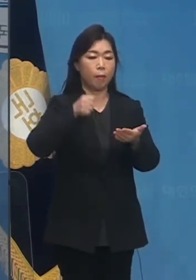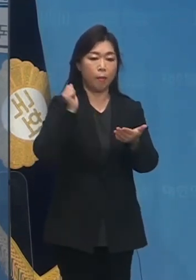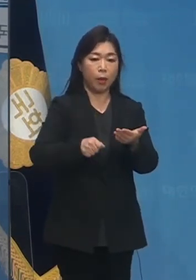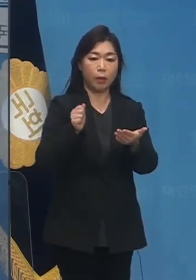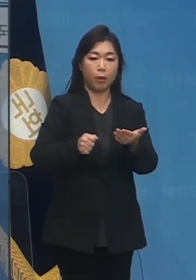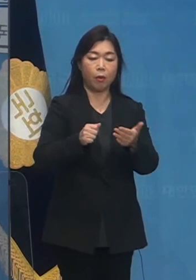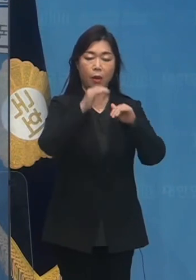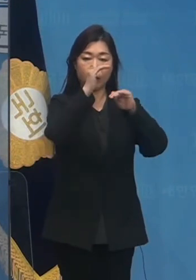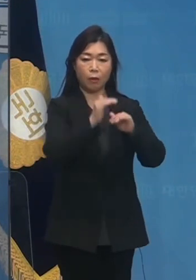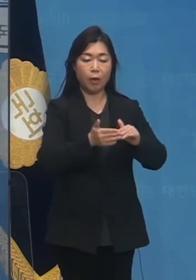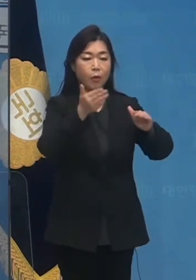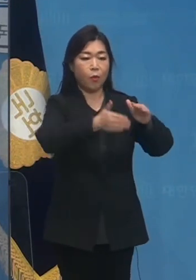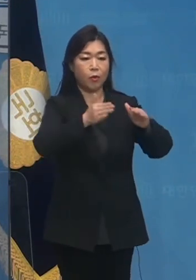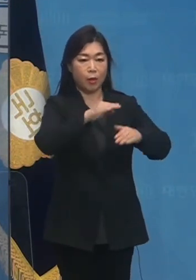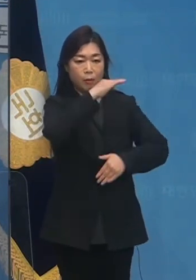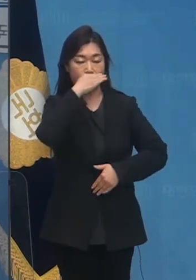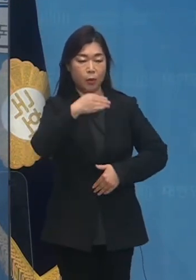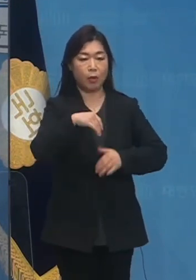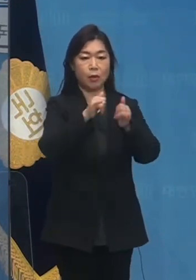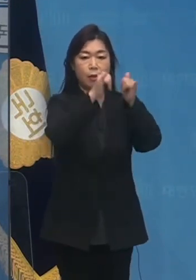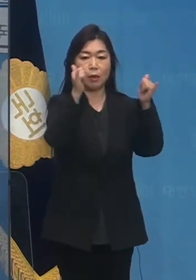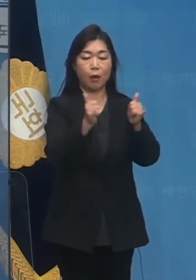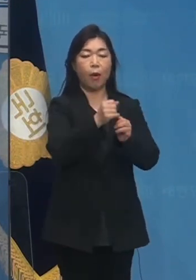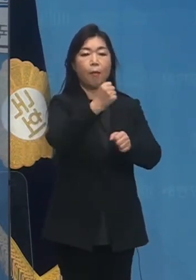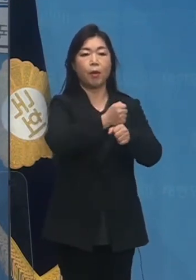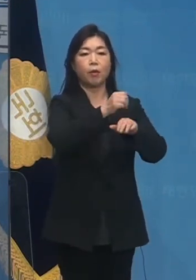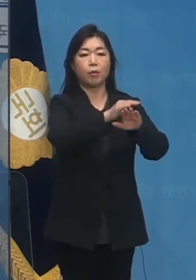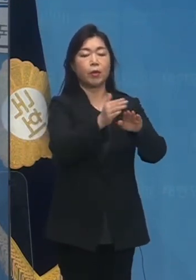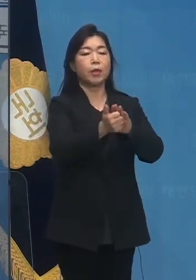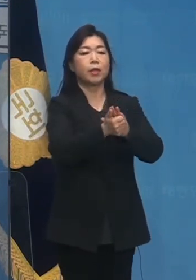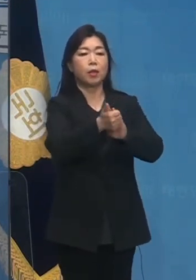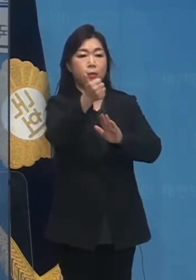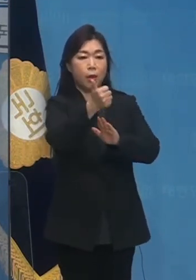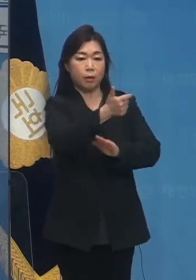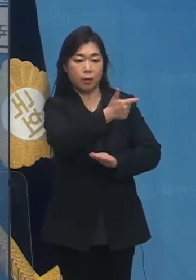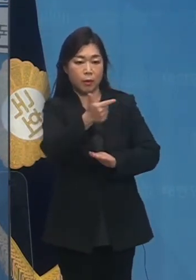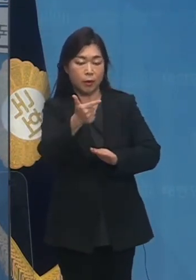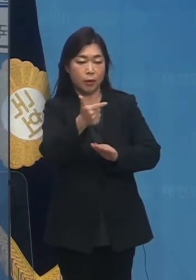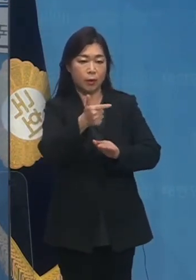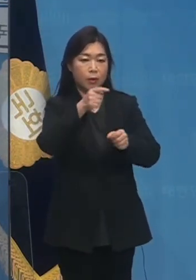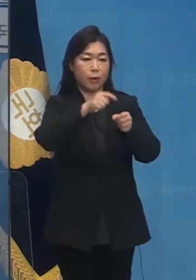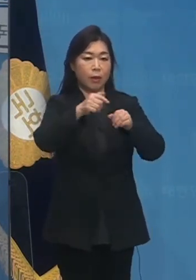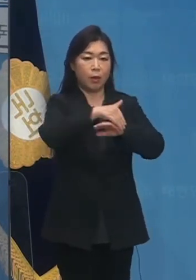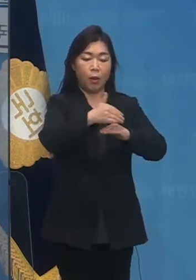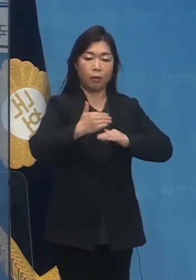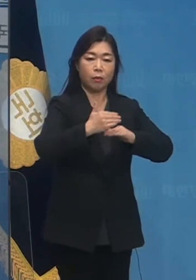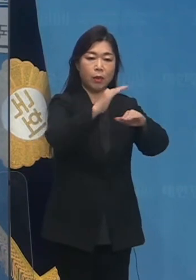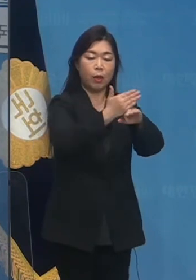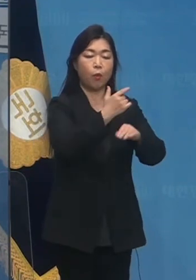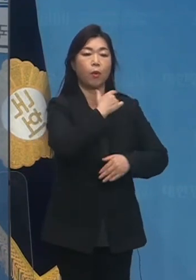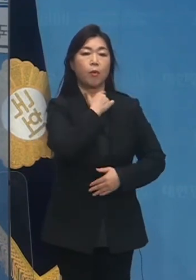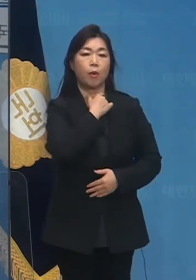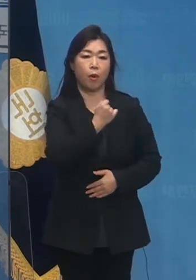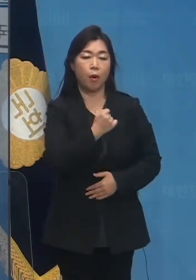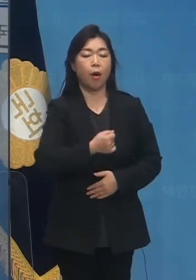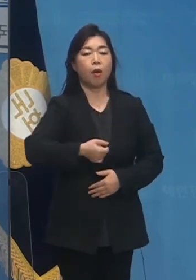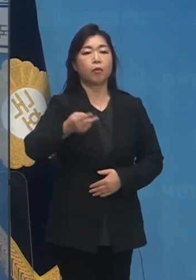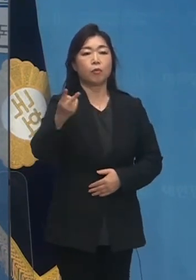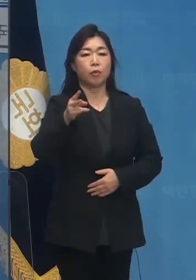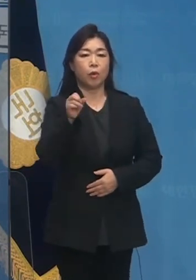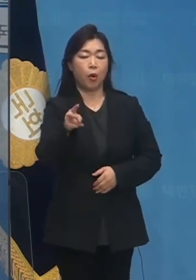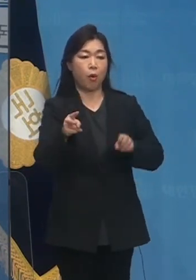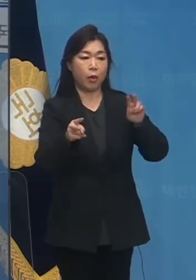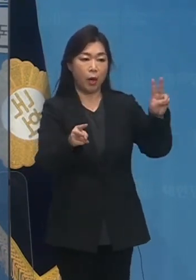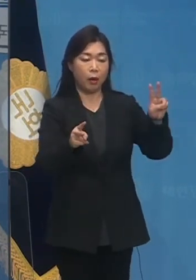판결이 공정하고 정의로운 사회에 관한 희망의 이정표가 되기를 바라며 두 당의